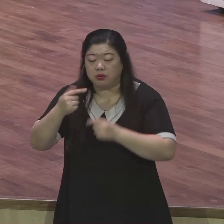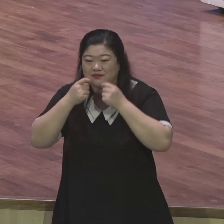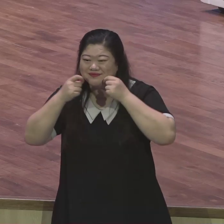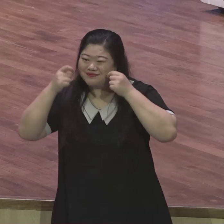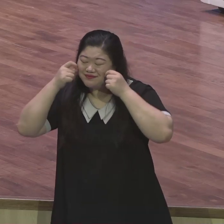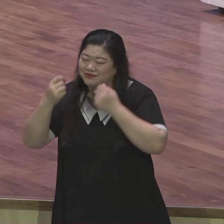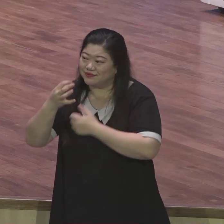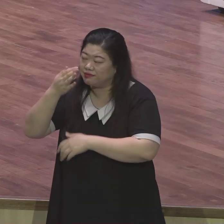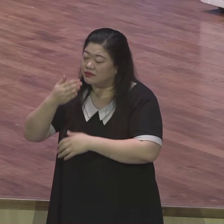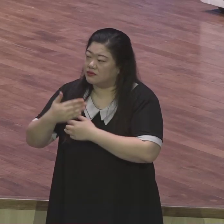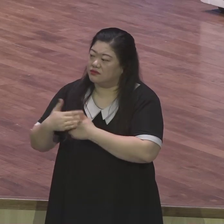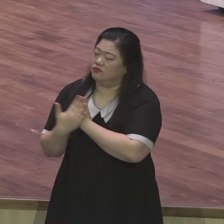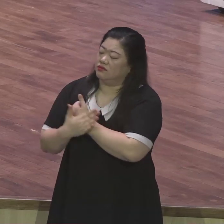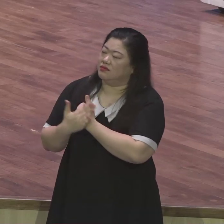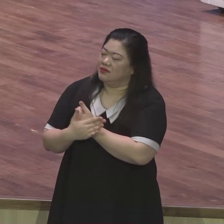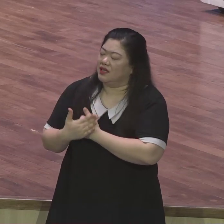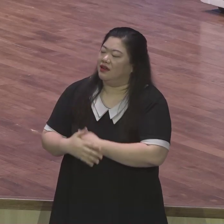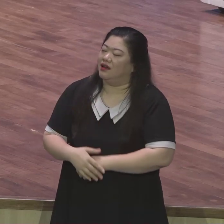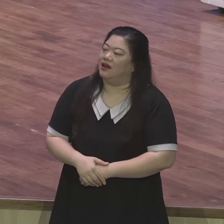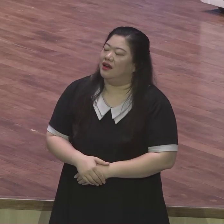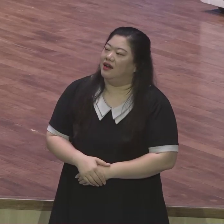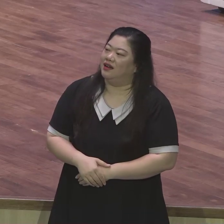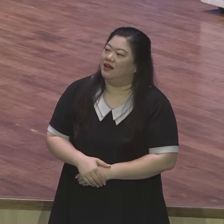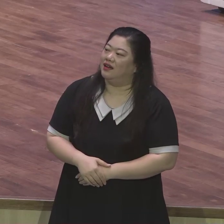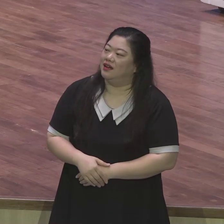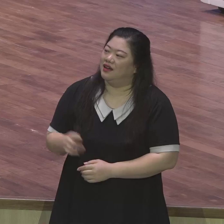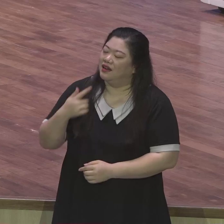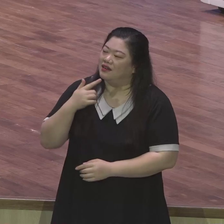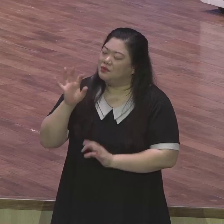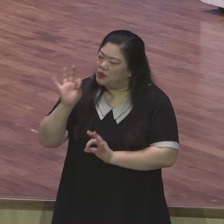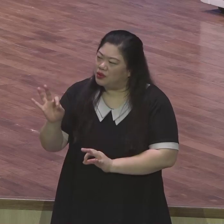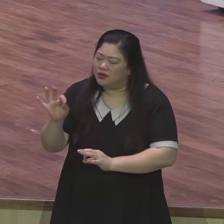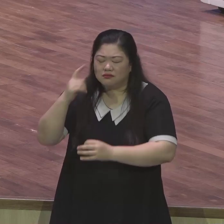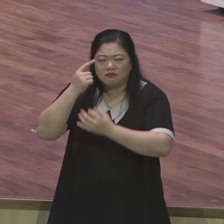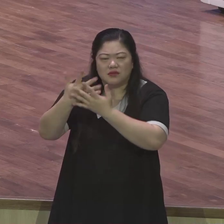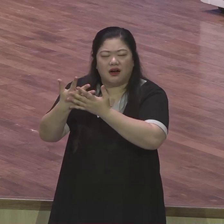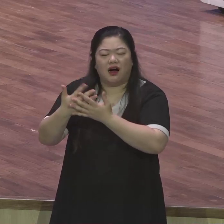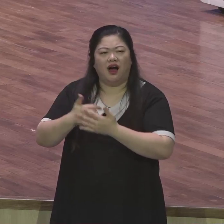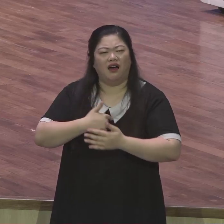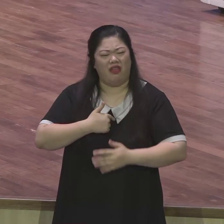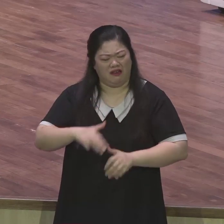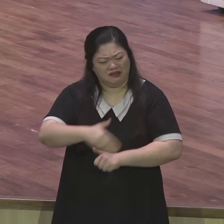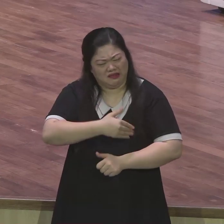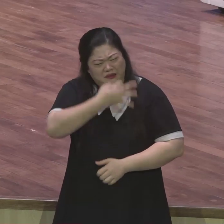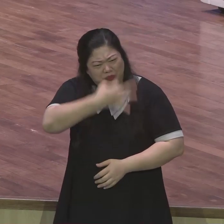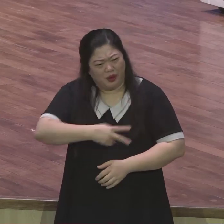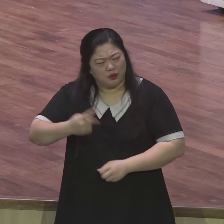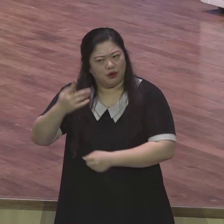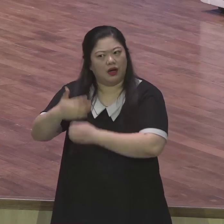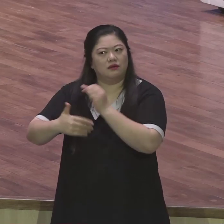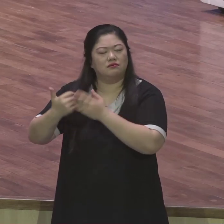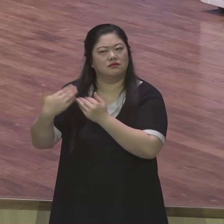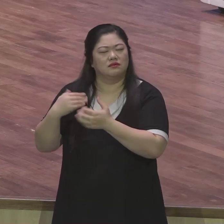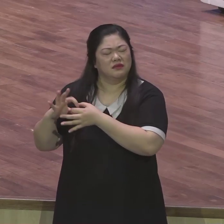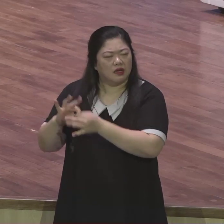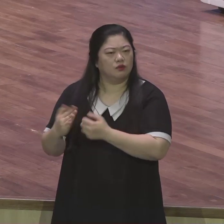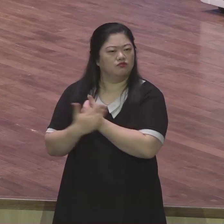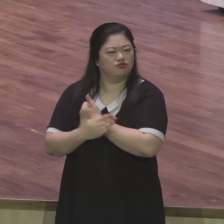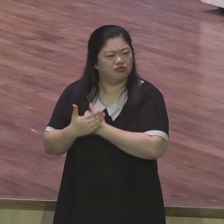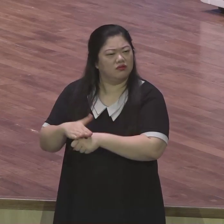모자라서 힘들어할 때 우리 하나님 아버지는 더 큰 은혜를 주고 계심을 기억하시기 바랍니다 그래서 더 기뻐할 수 있어요 문제를